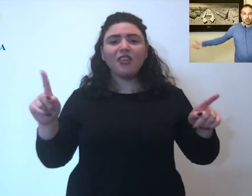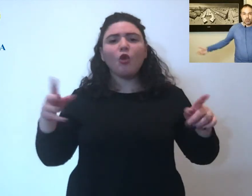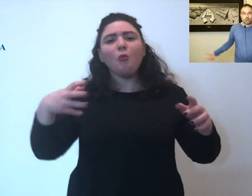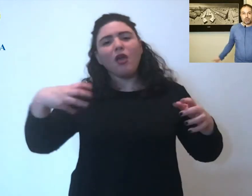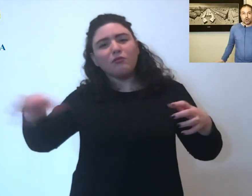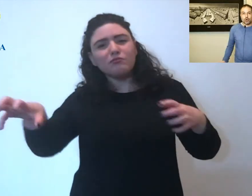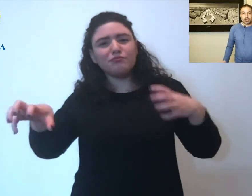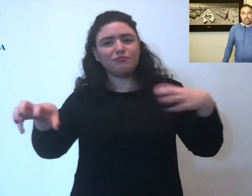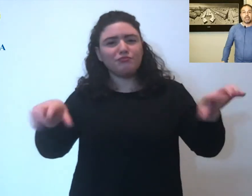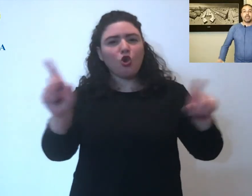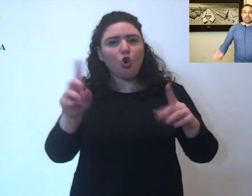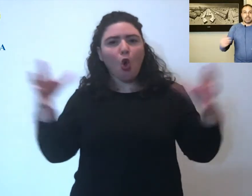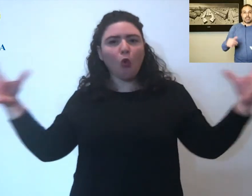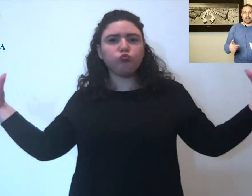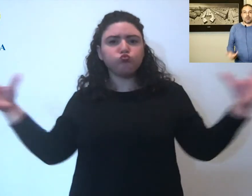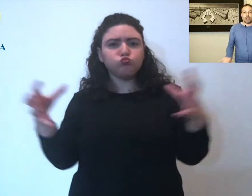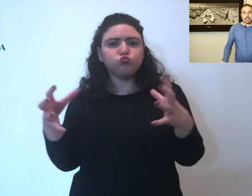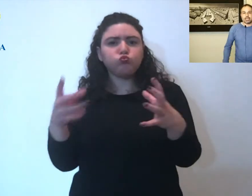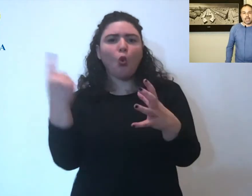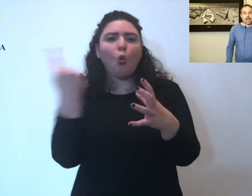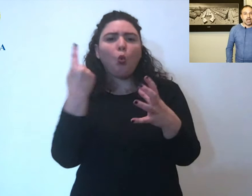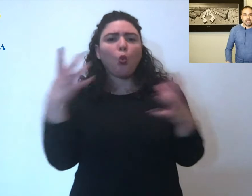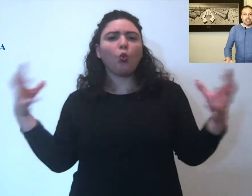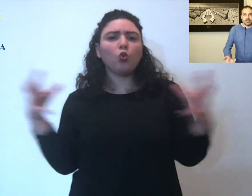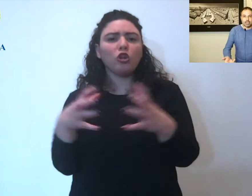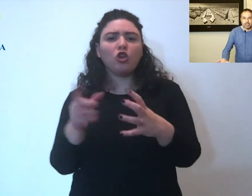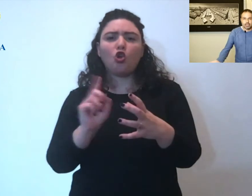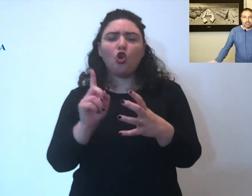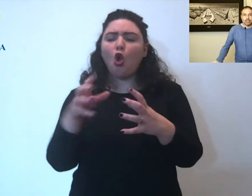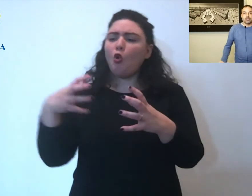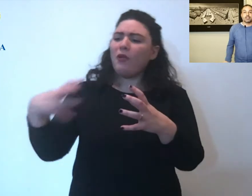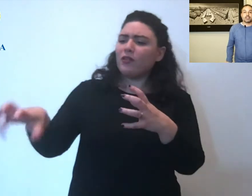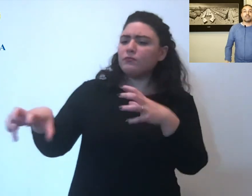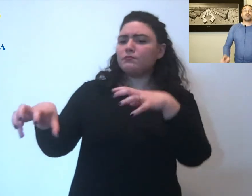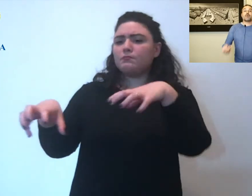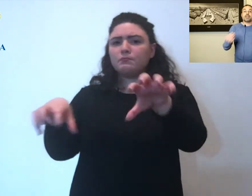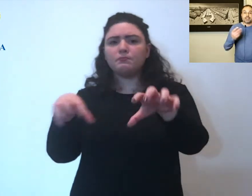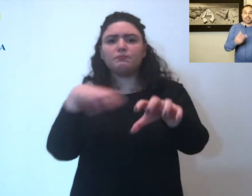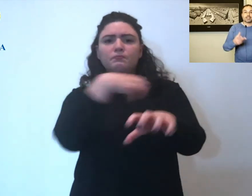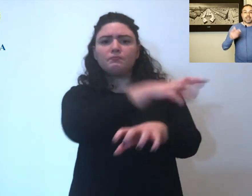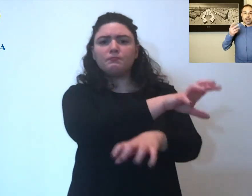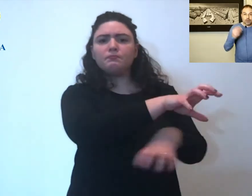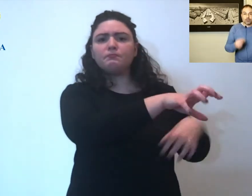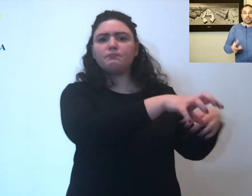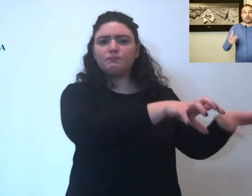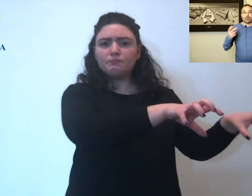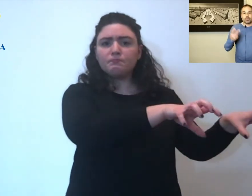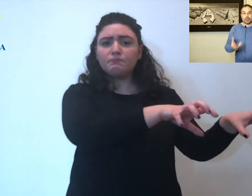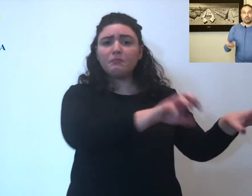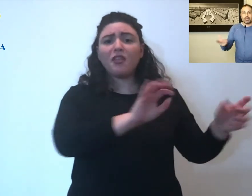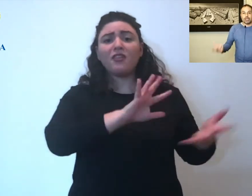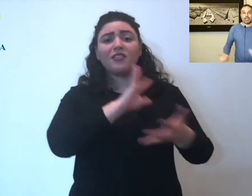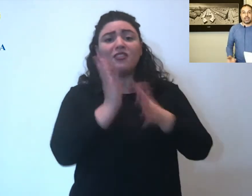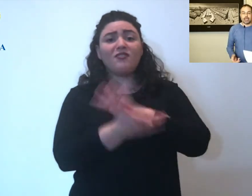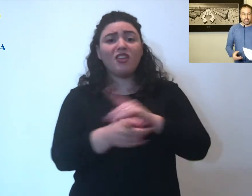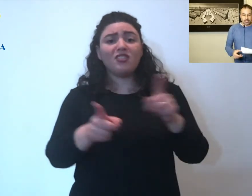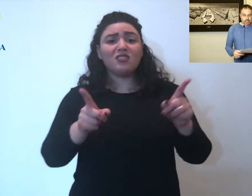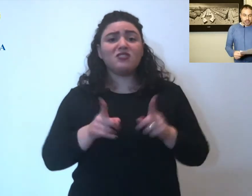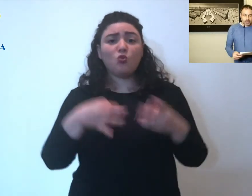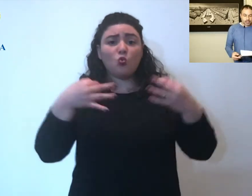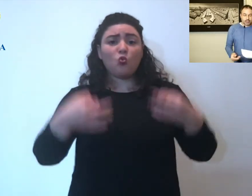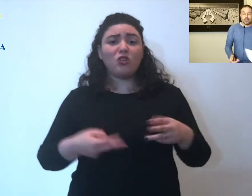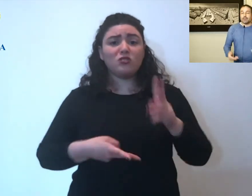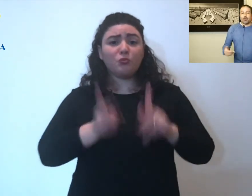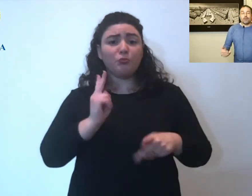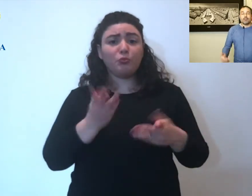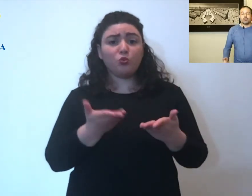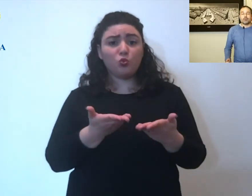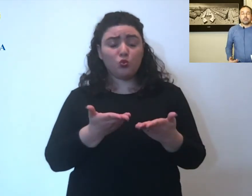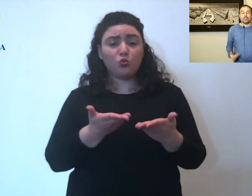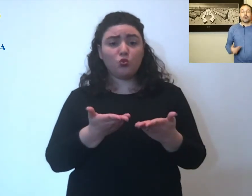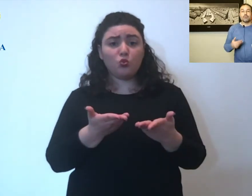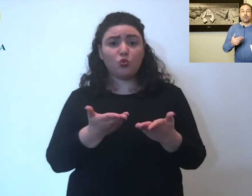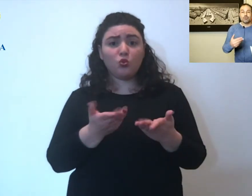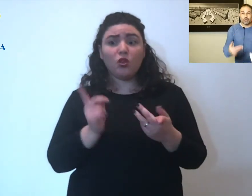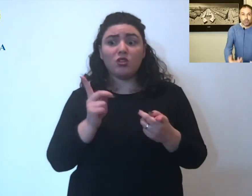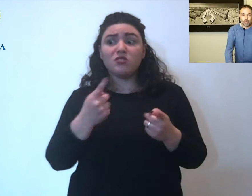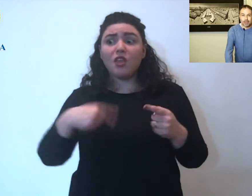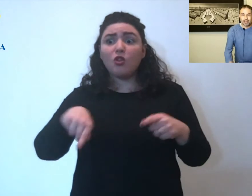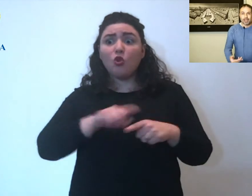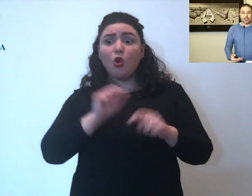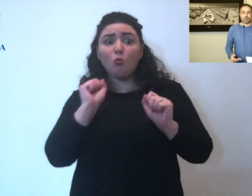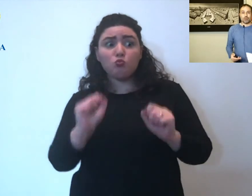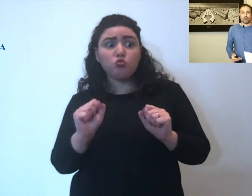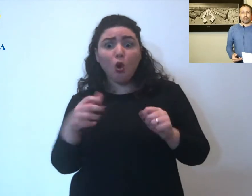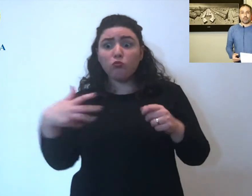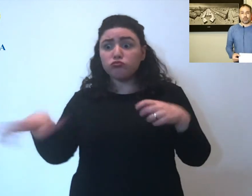ma in più soluzioni in sicurezza se questa sarà uno dei contenuti e linee direttive o eventualmente un